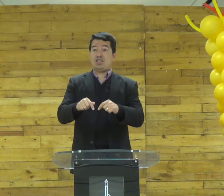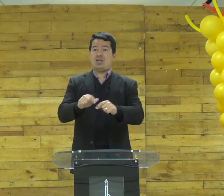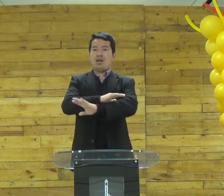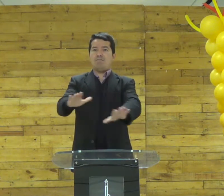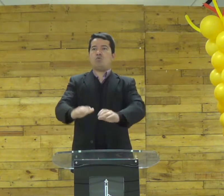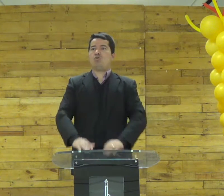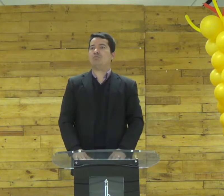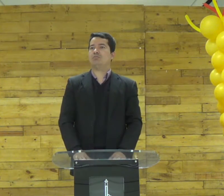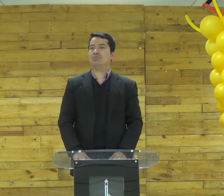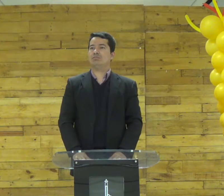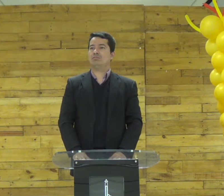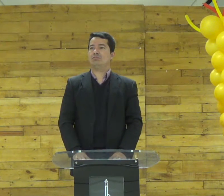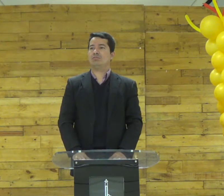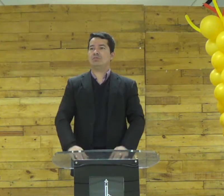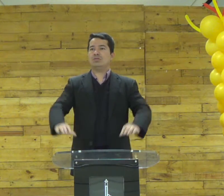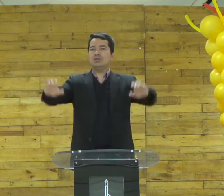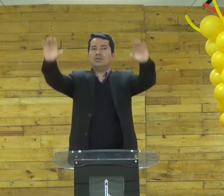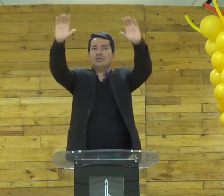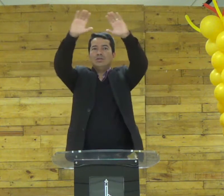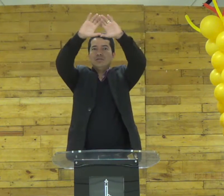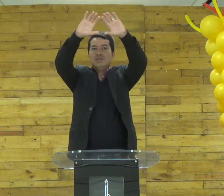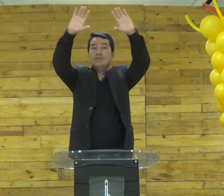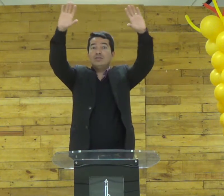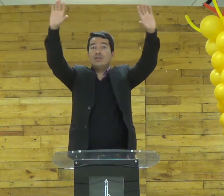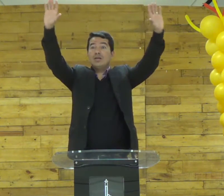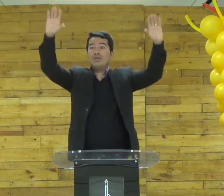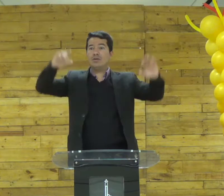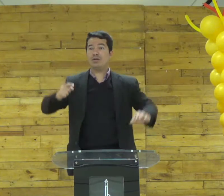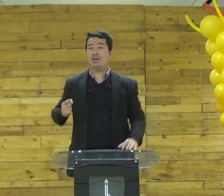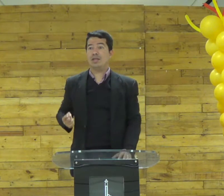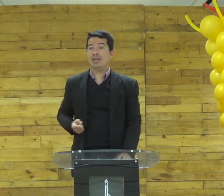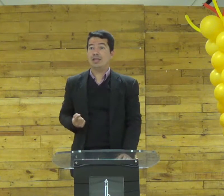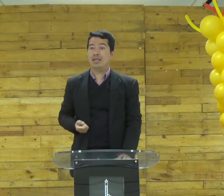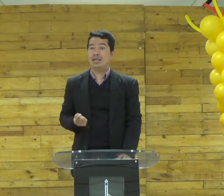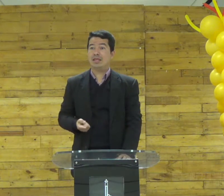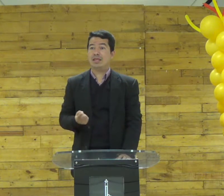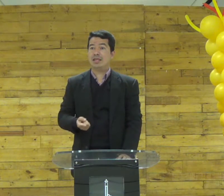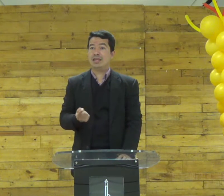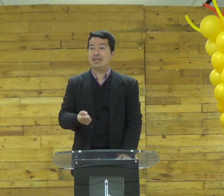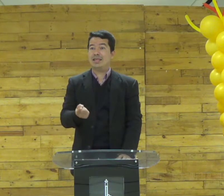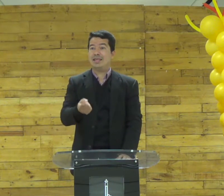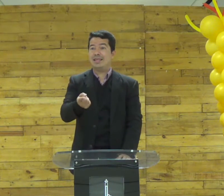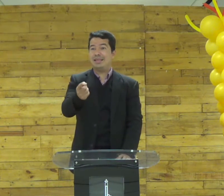as coisas aqui na terra vão passar vão acabar um dia nada vai existir mas o céu é eterno